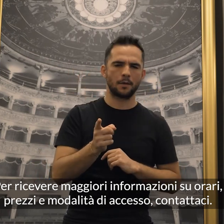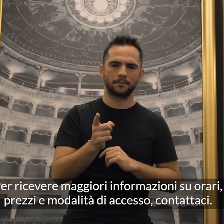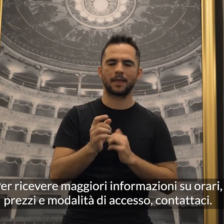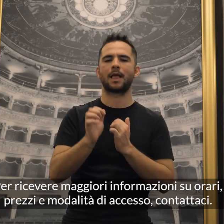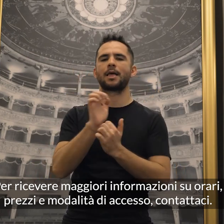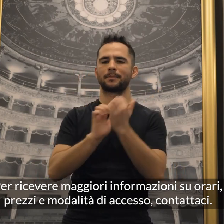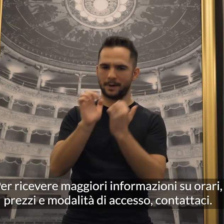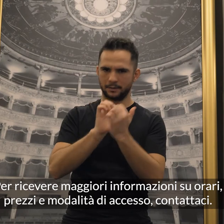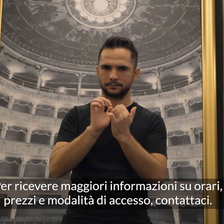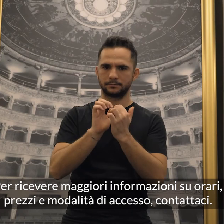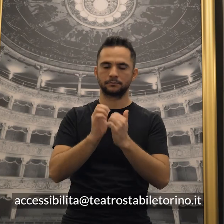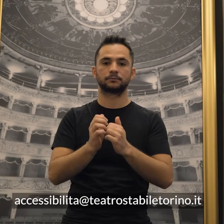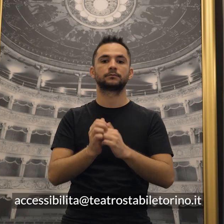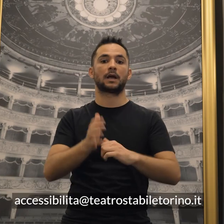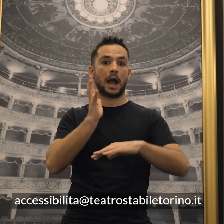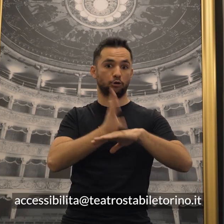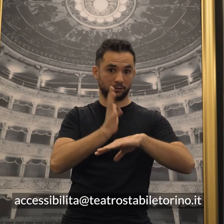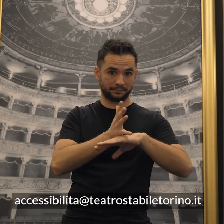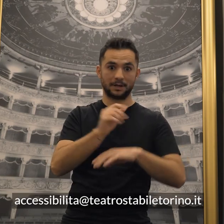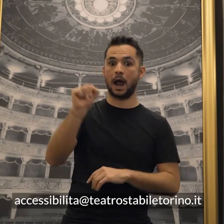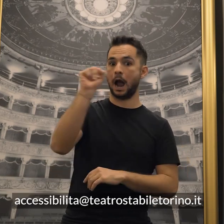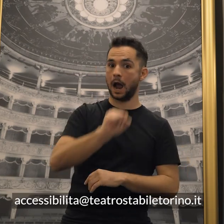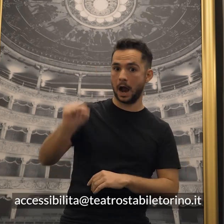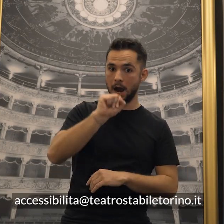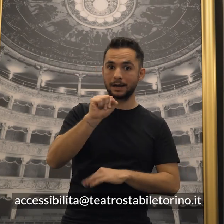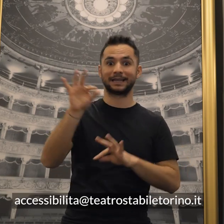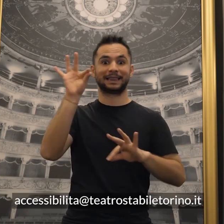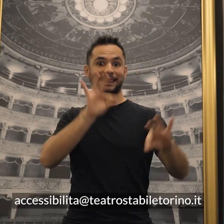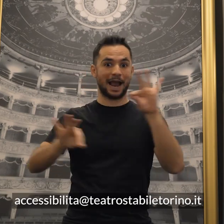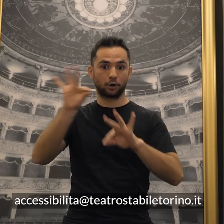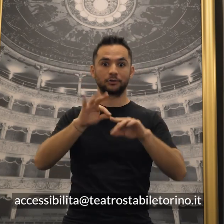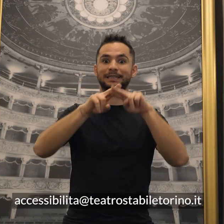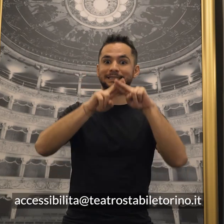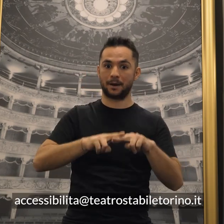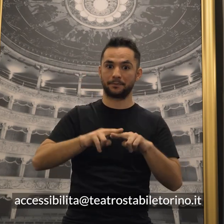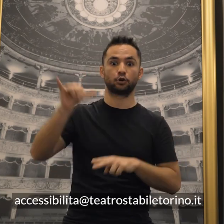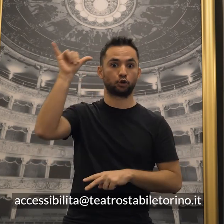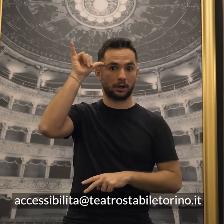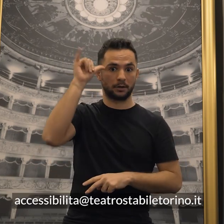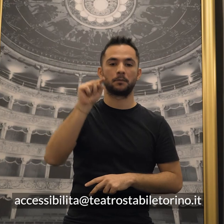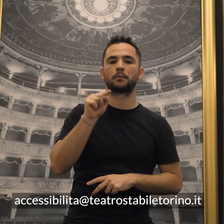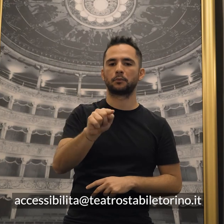contattaci accessibilità-teatro-stabile-torino.it